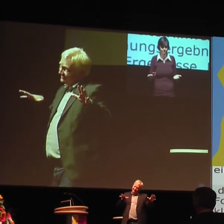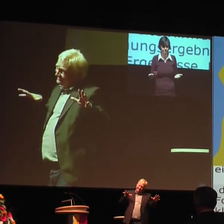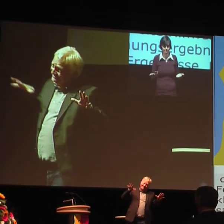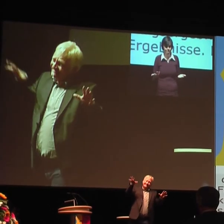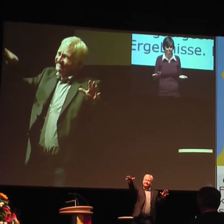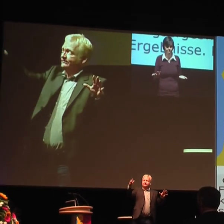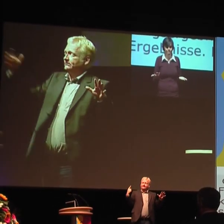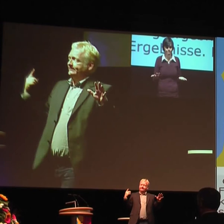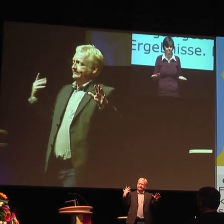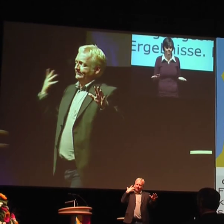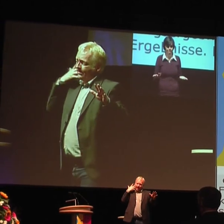wünschen würden.